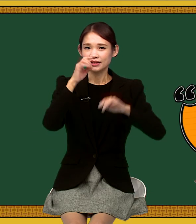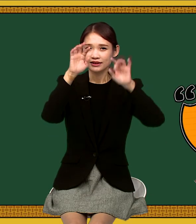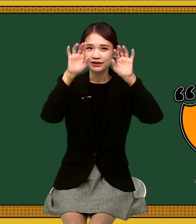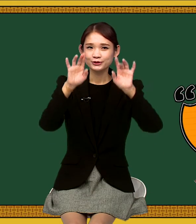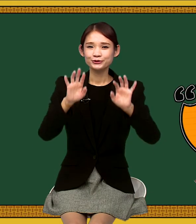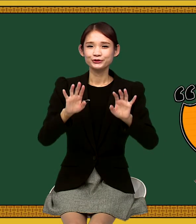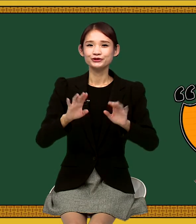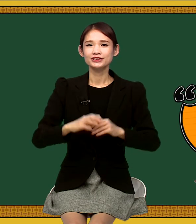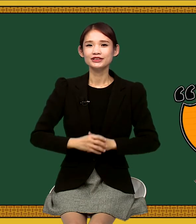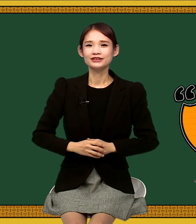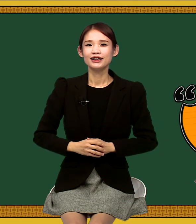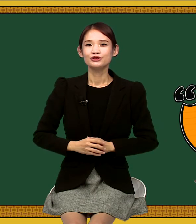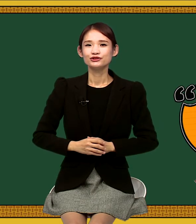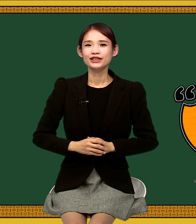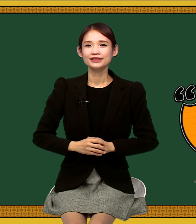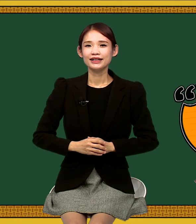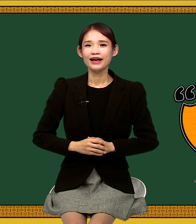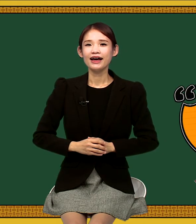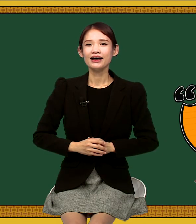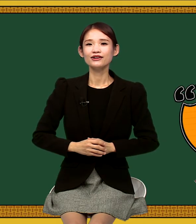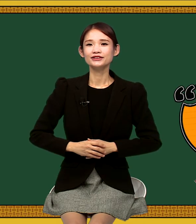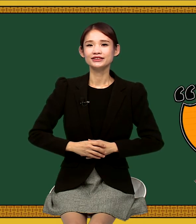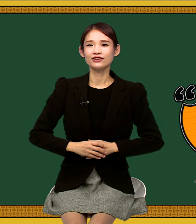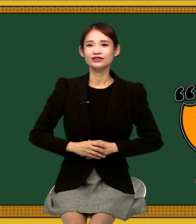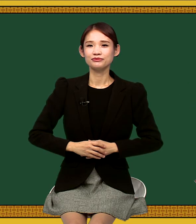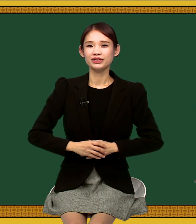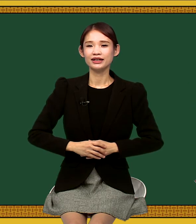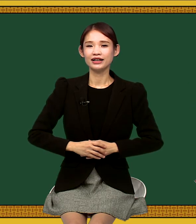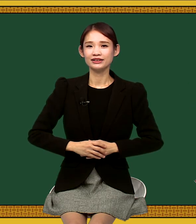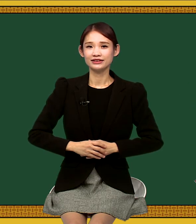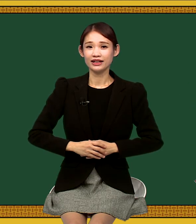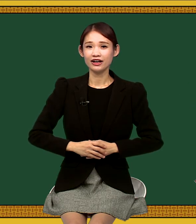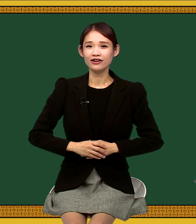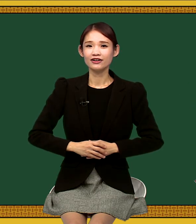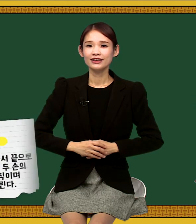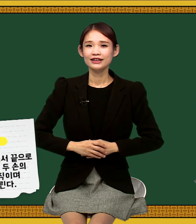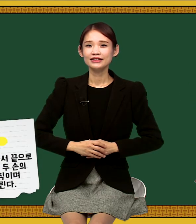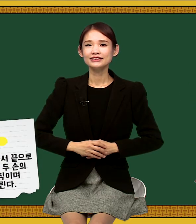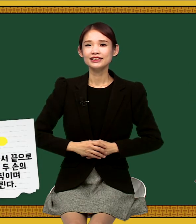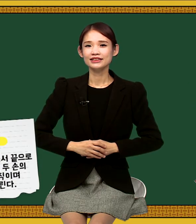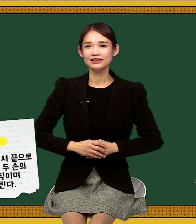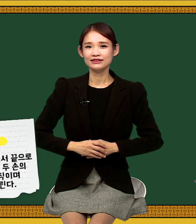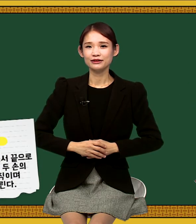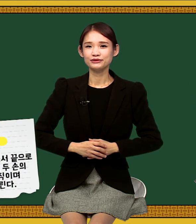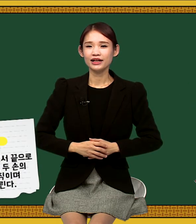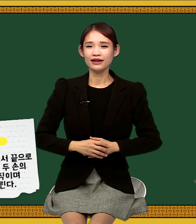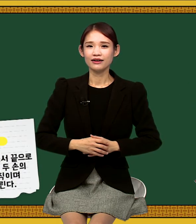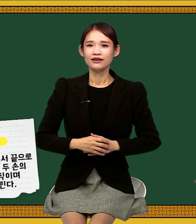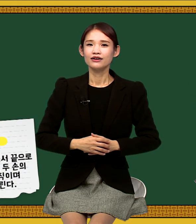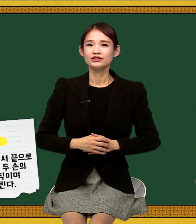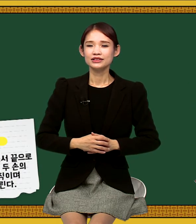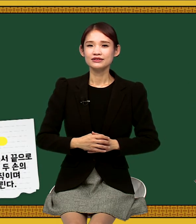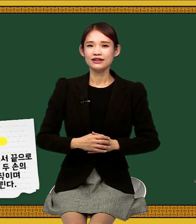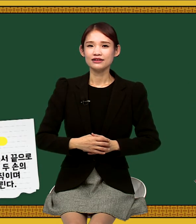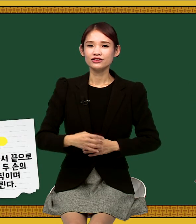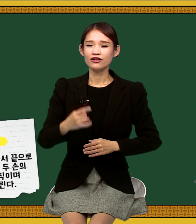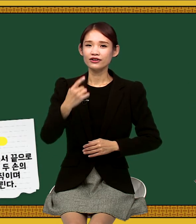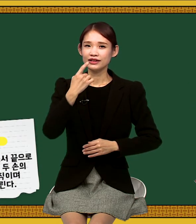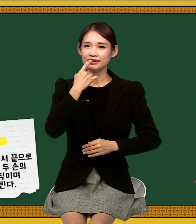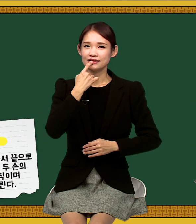눈은 눈의 색이 하얀 것에서 의미가 나왔는데요. 흰색이기 때문에 신체에서 이를